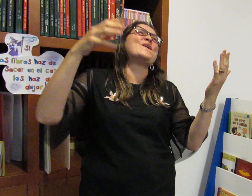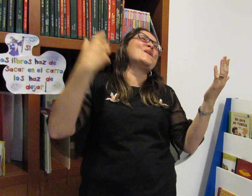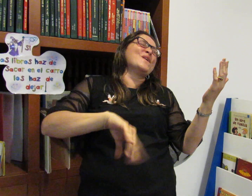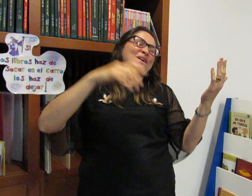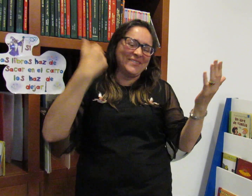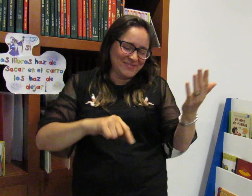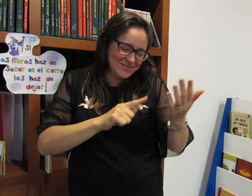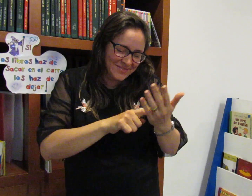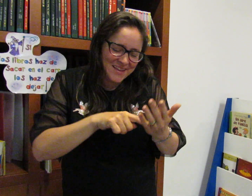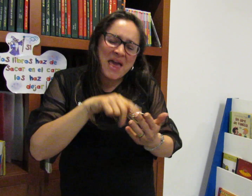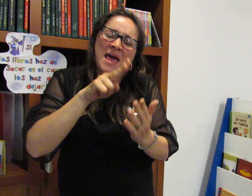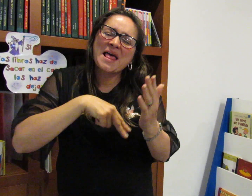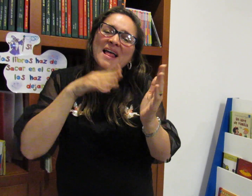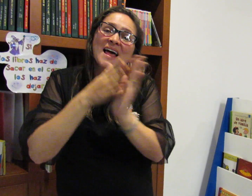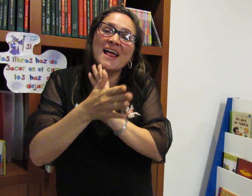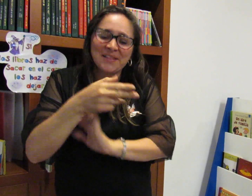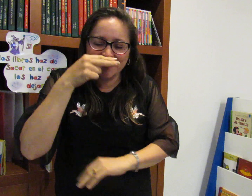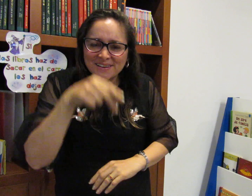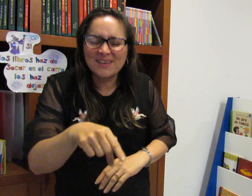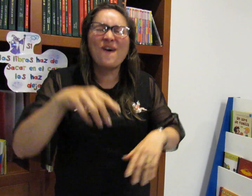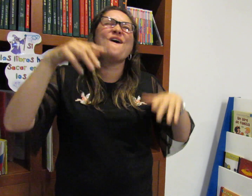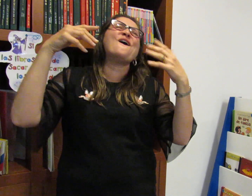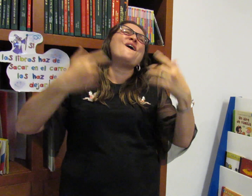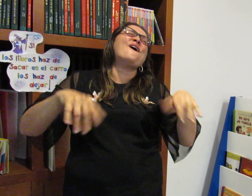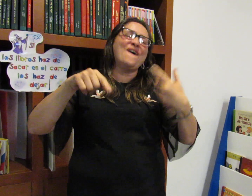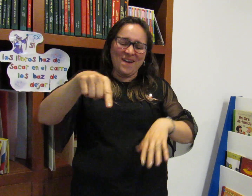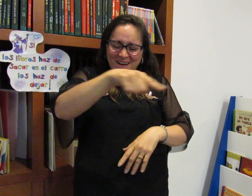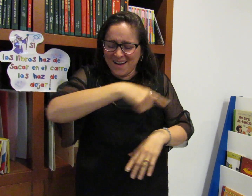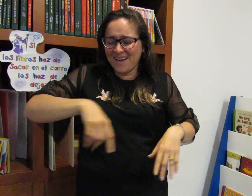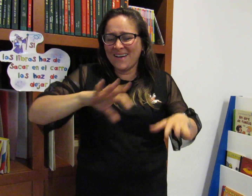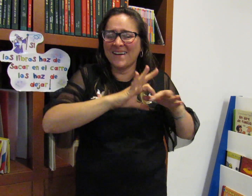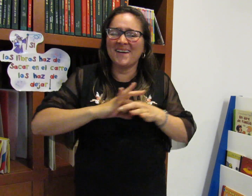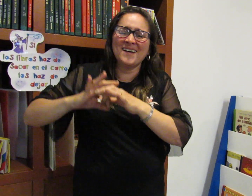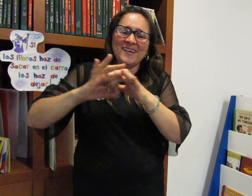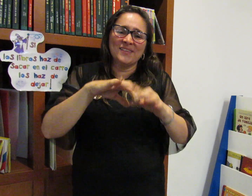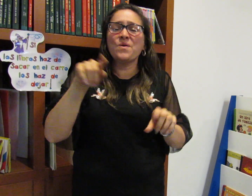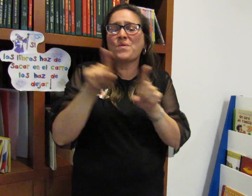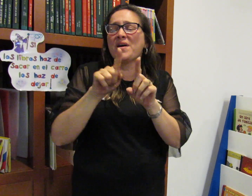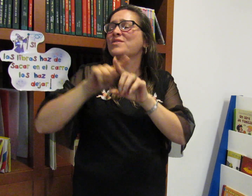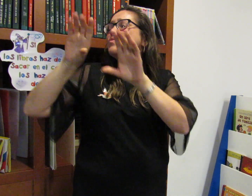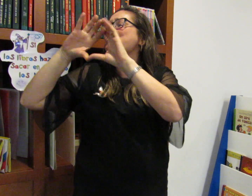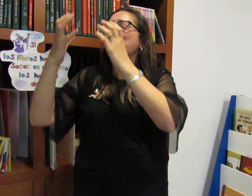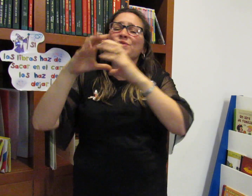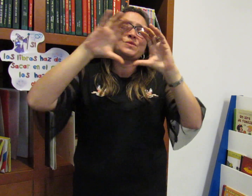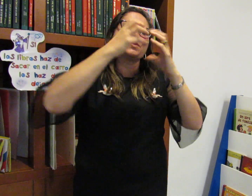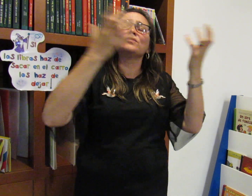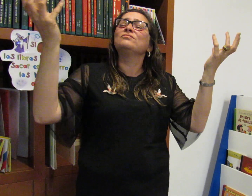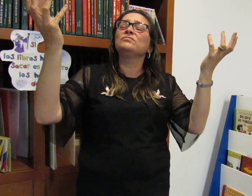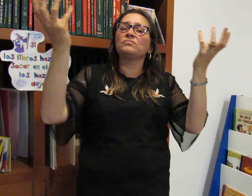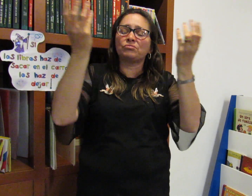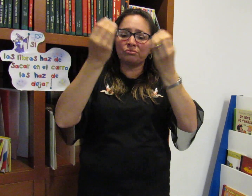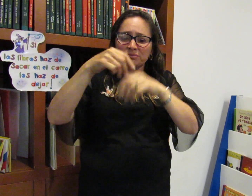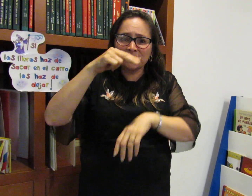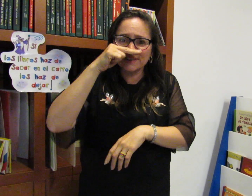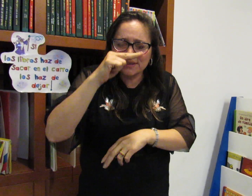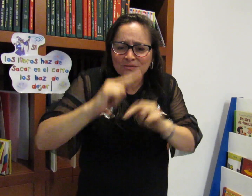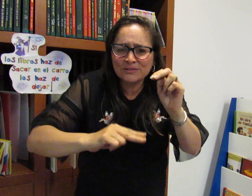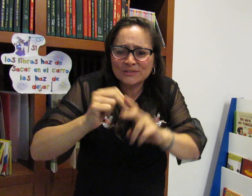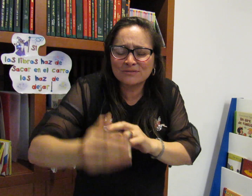las mamitas, vamos a reírnos mucho, compartir historias también acerca de los hijos, para que juntos podamos construir este mundo